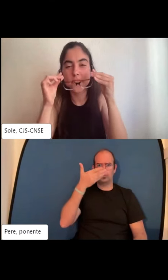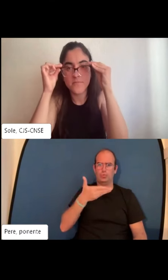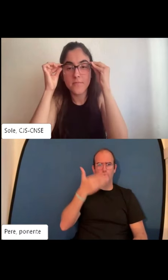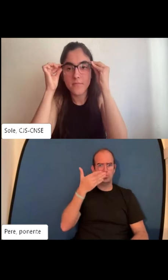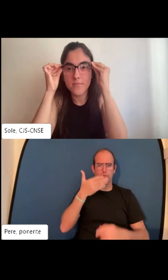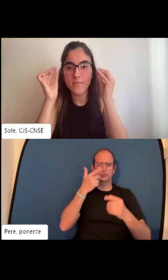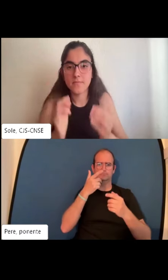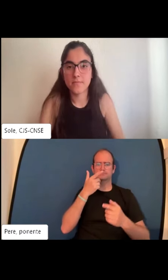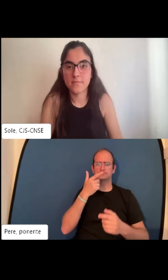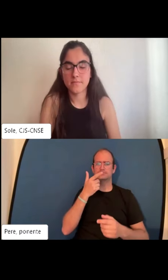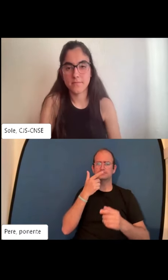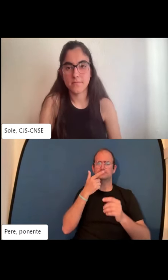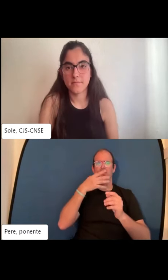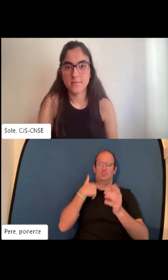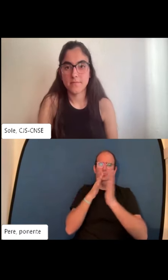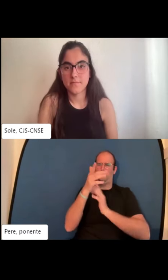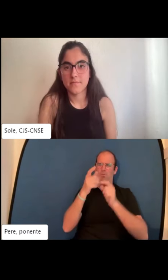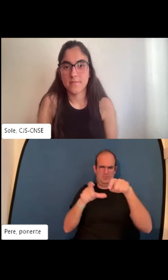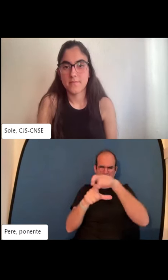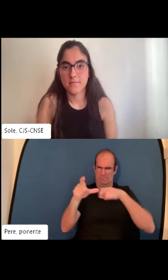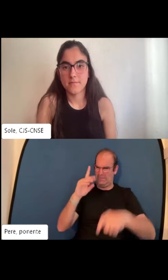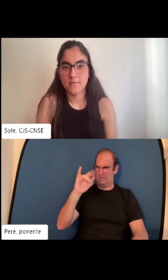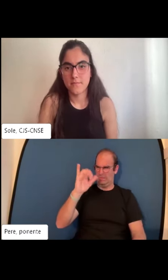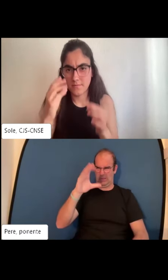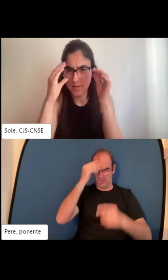Vale. Por un lado tenemos